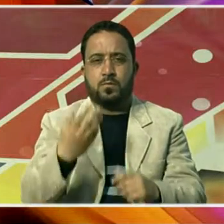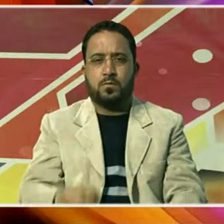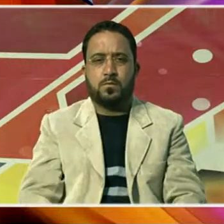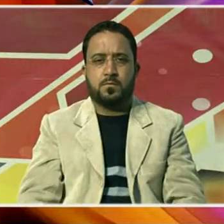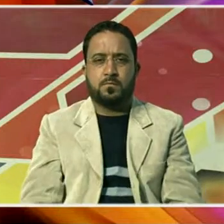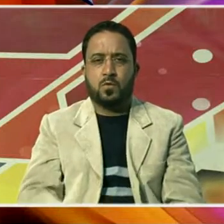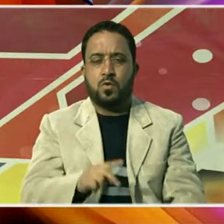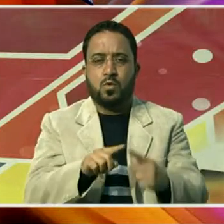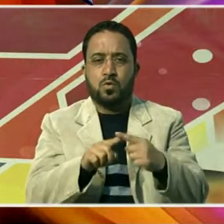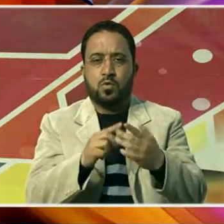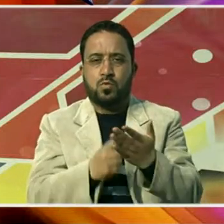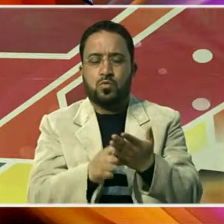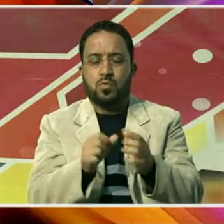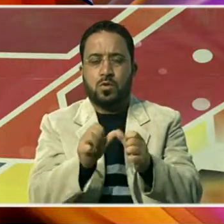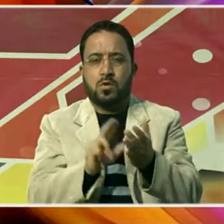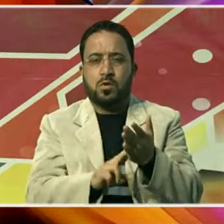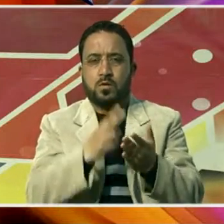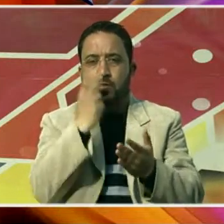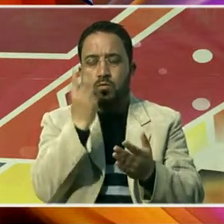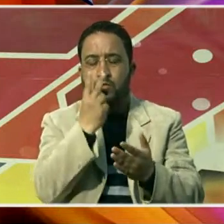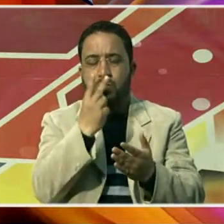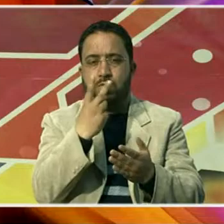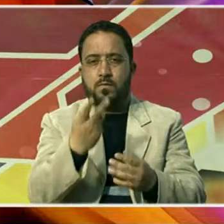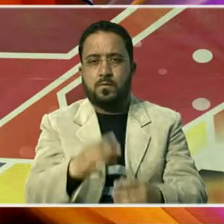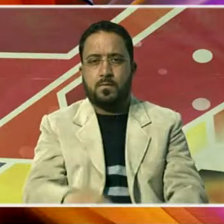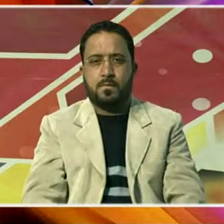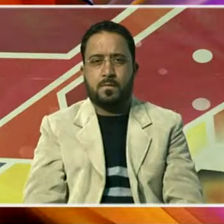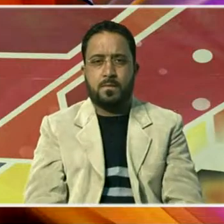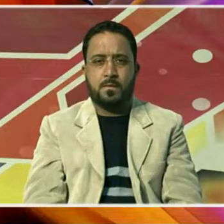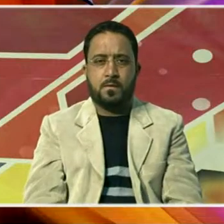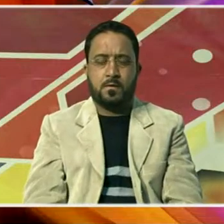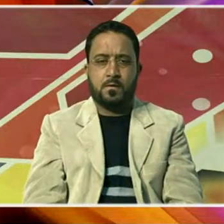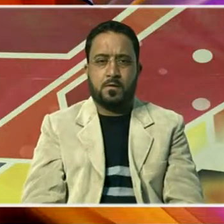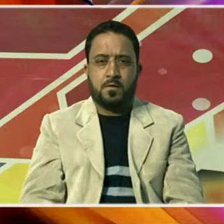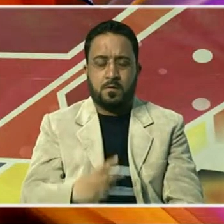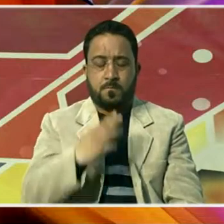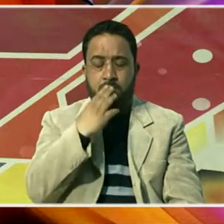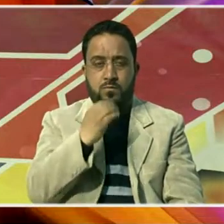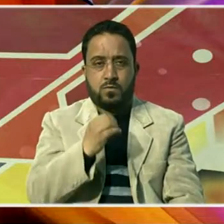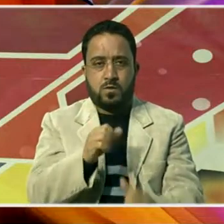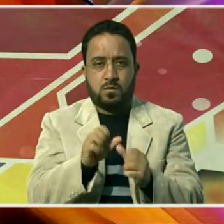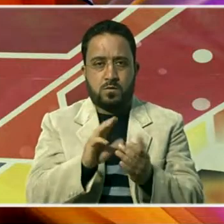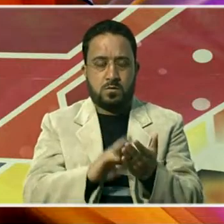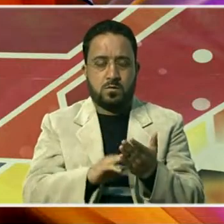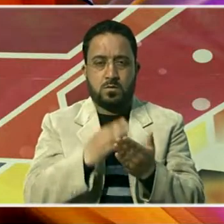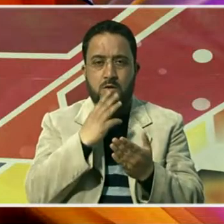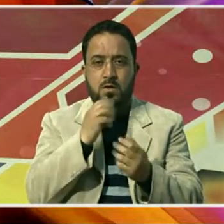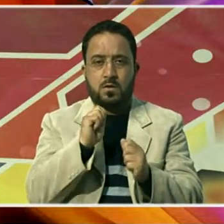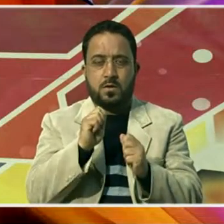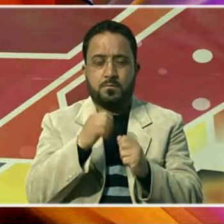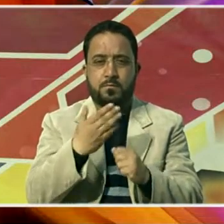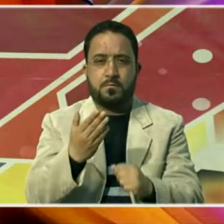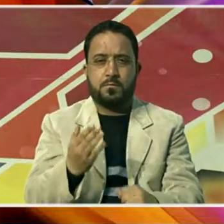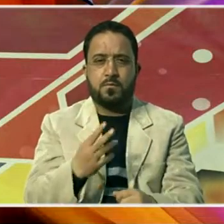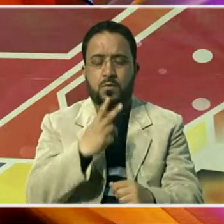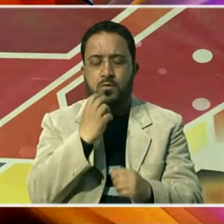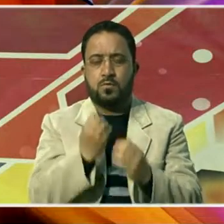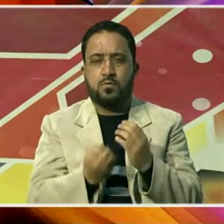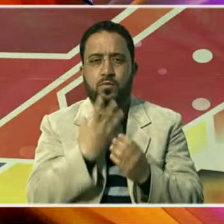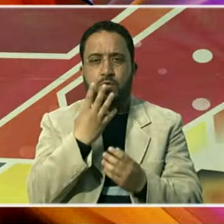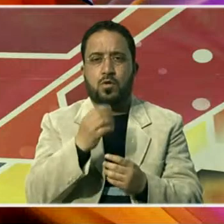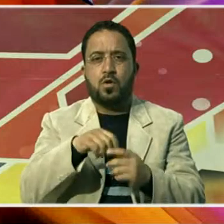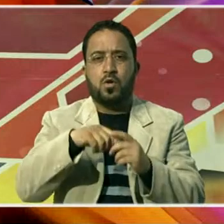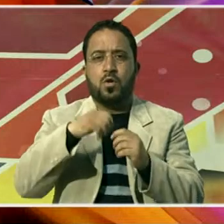سیاہوں اور دیگر لوگوں کو بہت ساری ثقافتی سرگرمیوں موسیقی کے